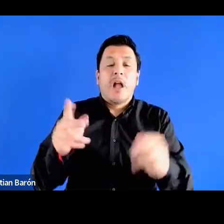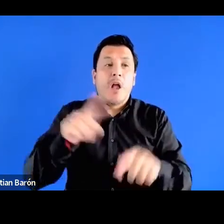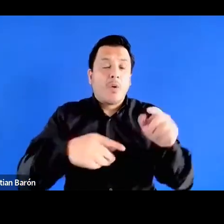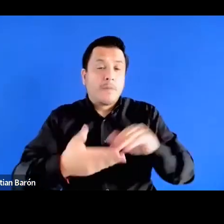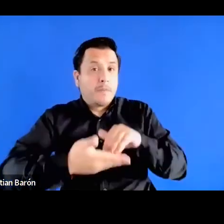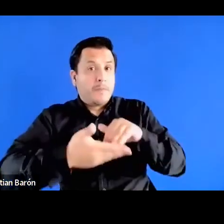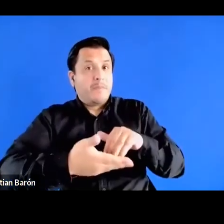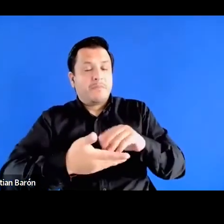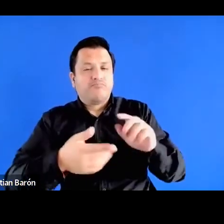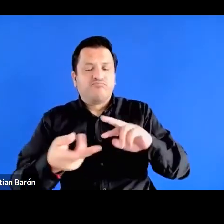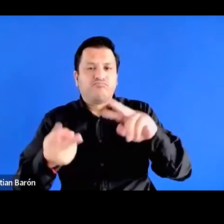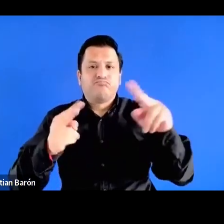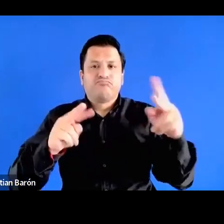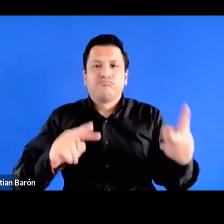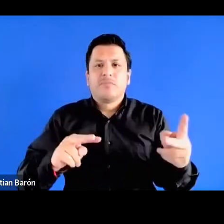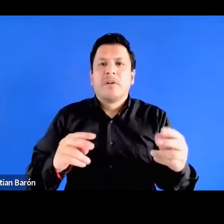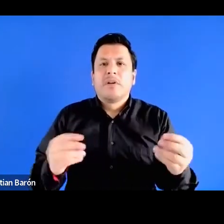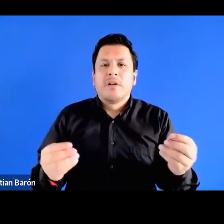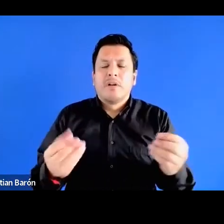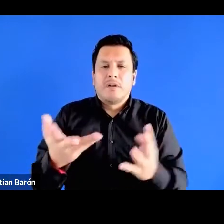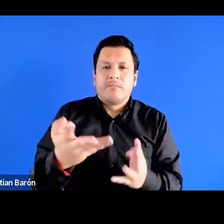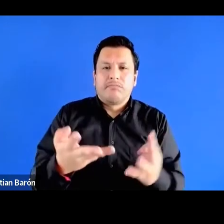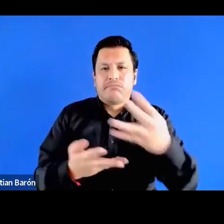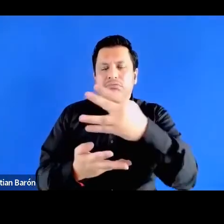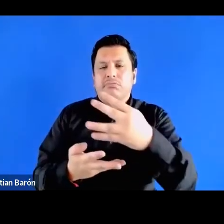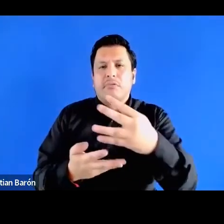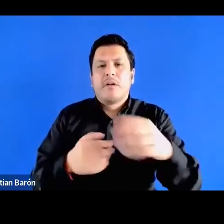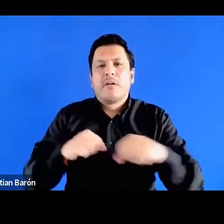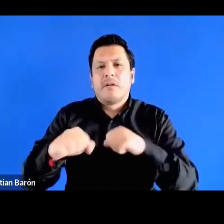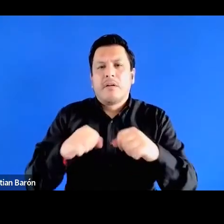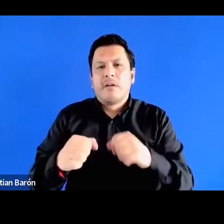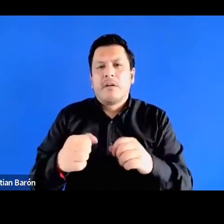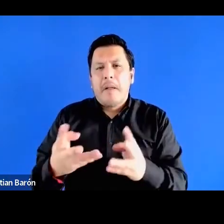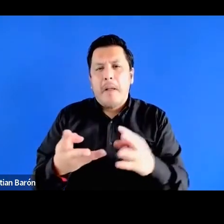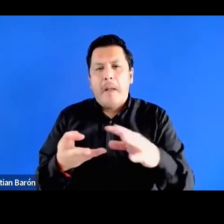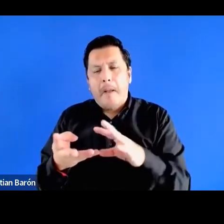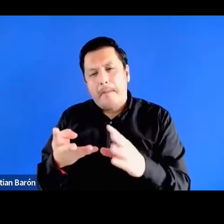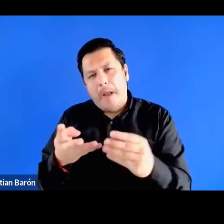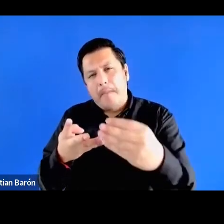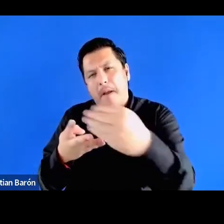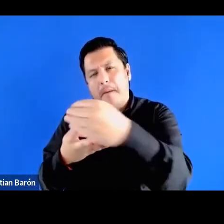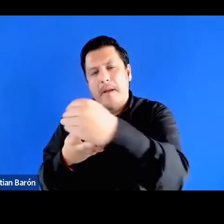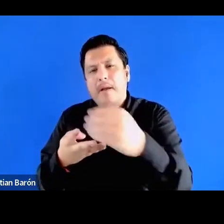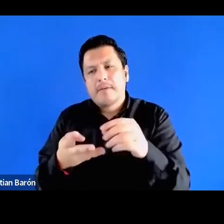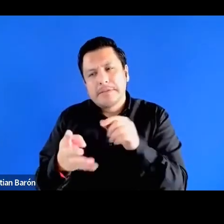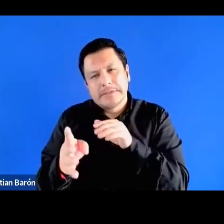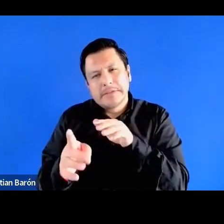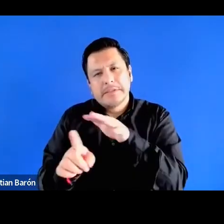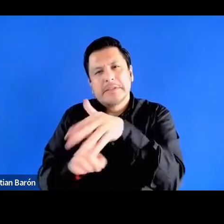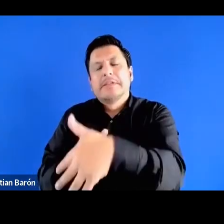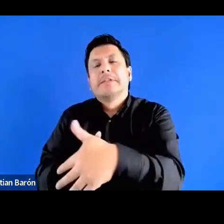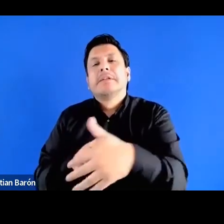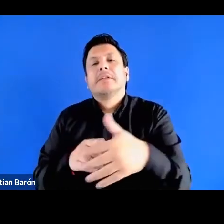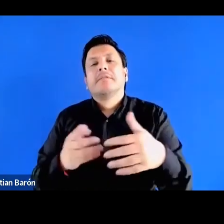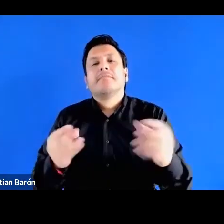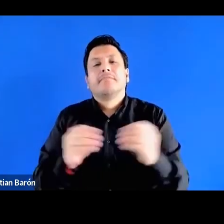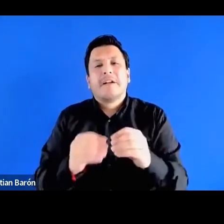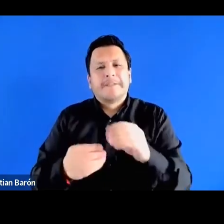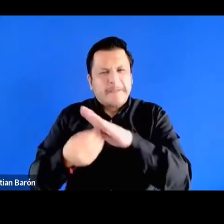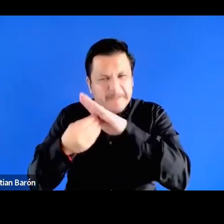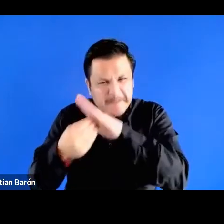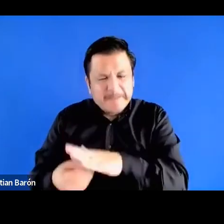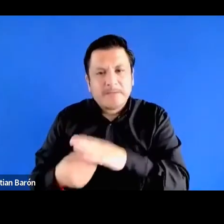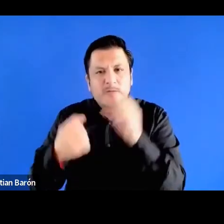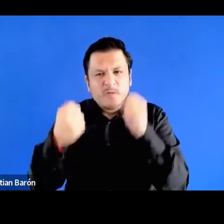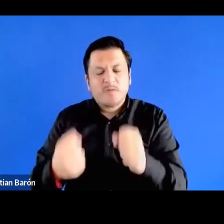interseccionalidad y está operando interseccionalmente justamente para para ser todavía más opresivo y